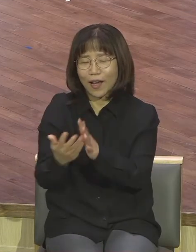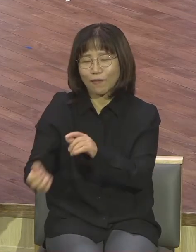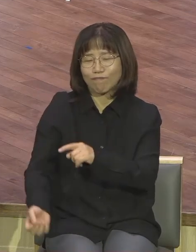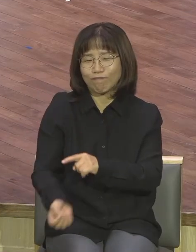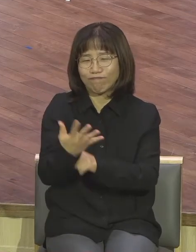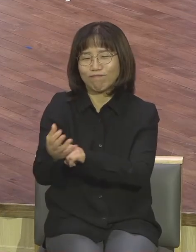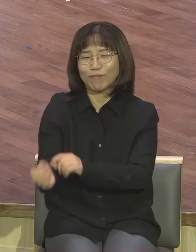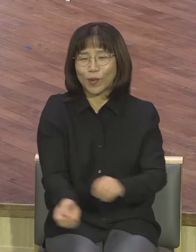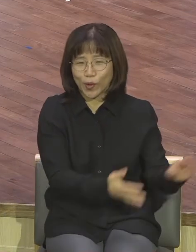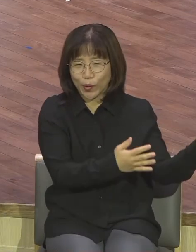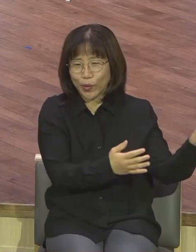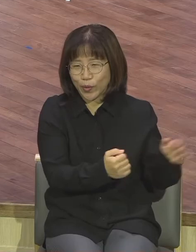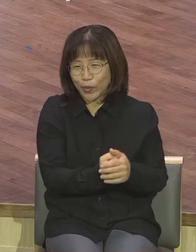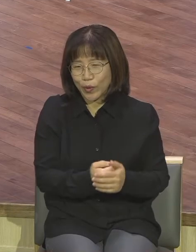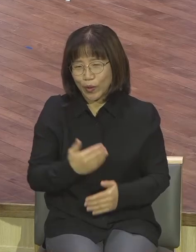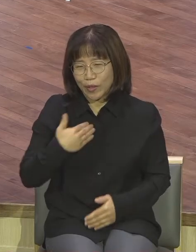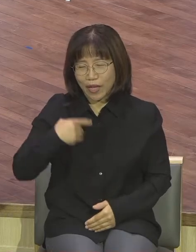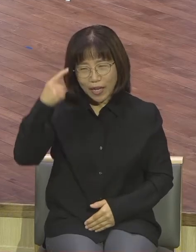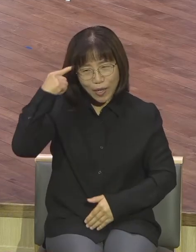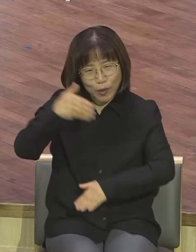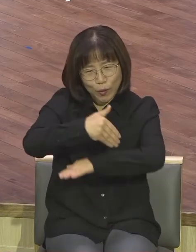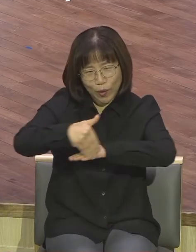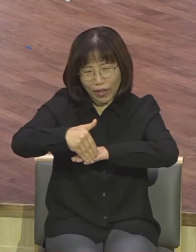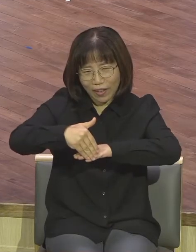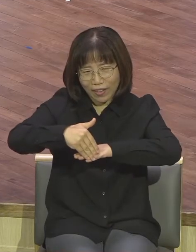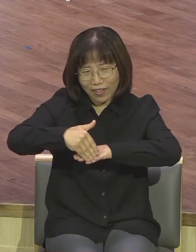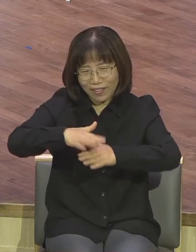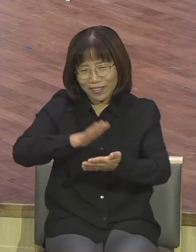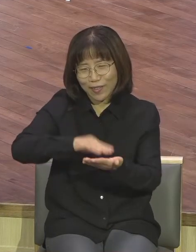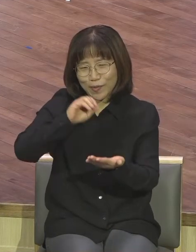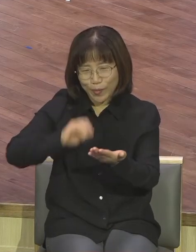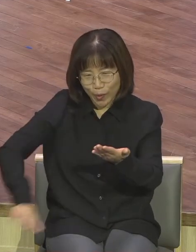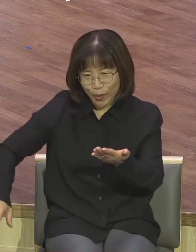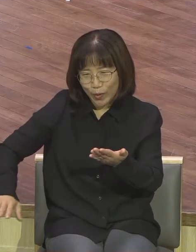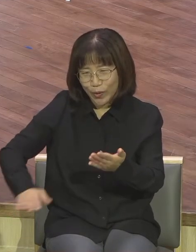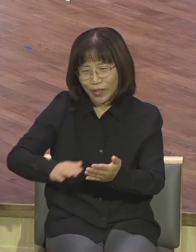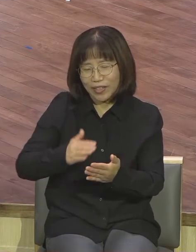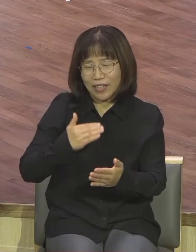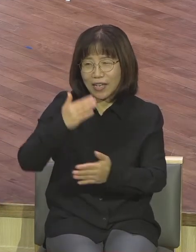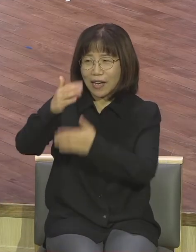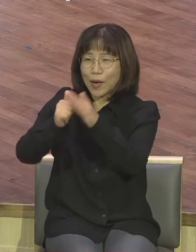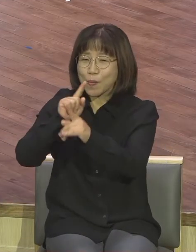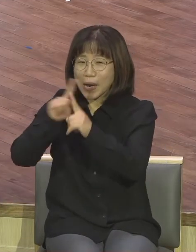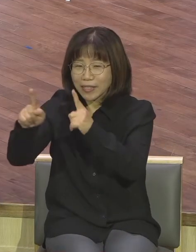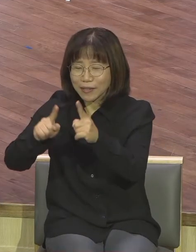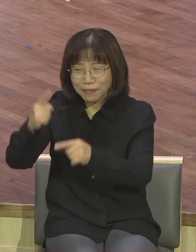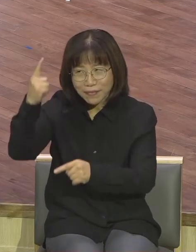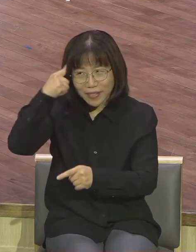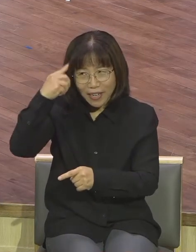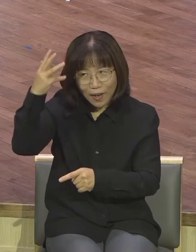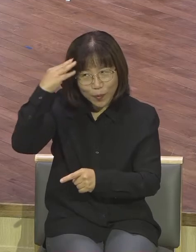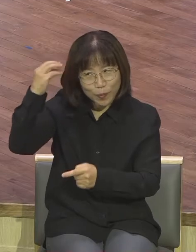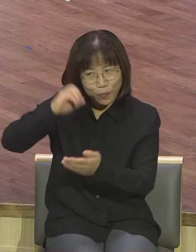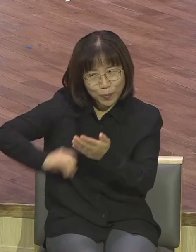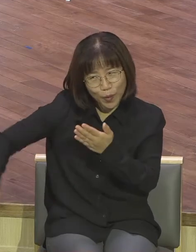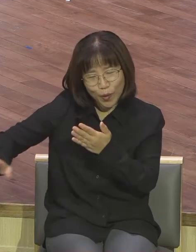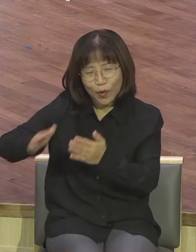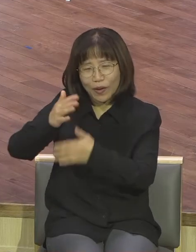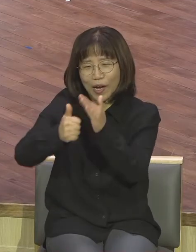하나님 인도 받는 거예요 말씀 따라가려면 내 생각 따라가면 안 돼요 내 거 다 내려놓고 하나님의 말씀 따라가게 하여 주옵사사